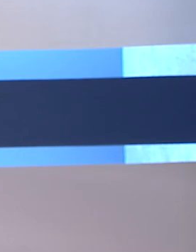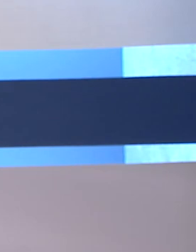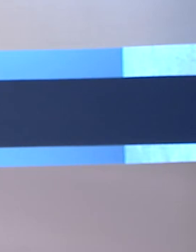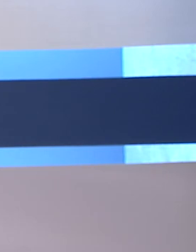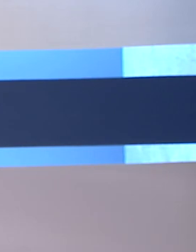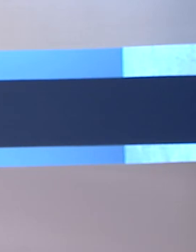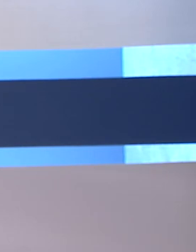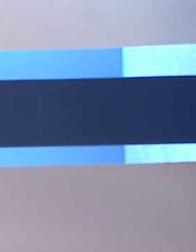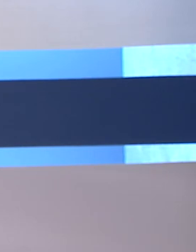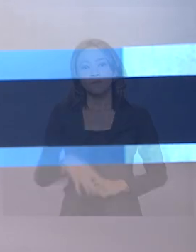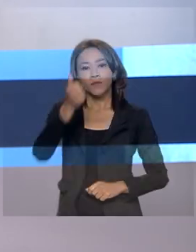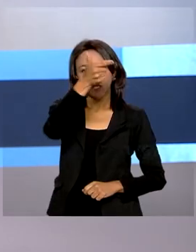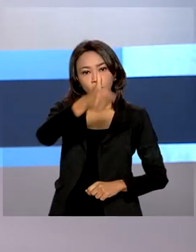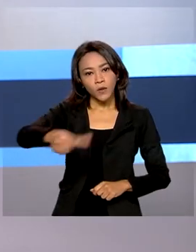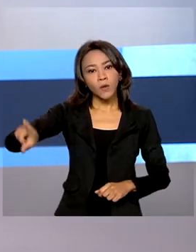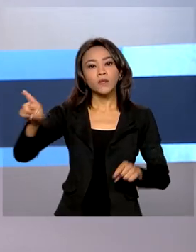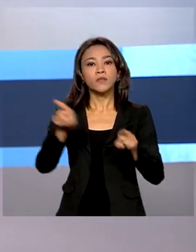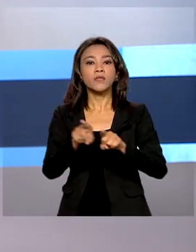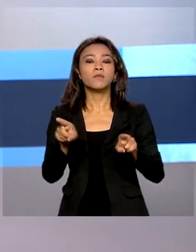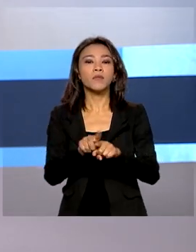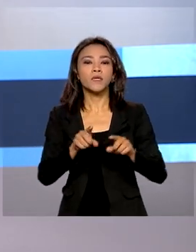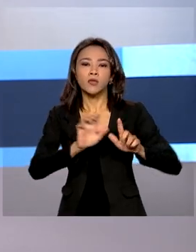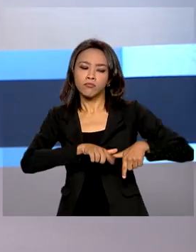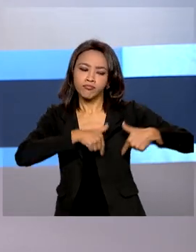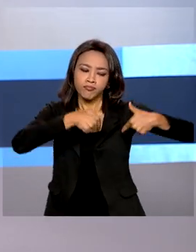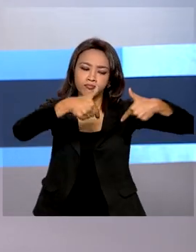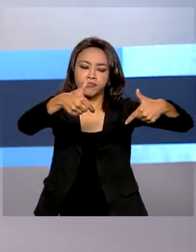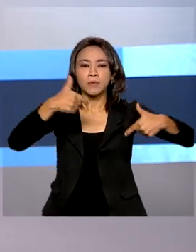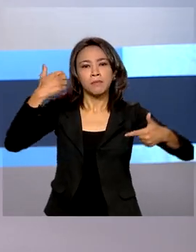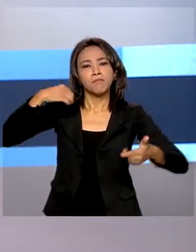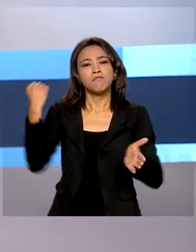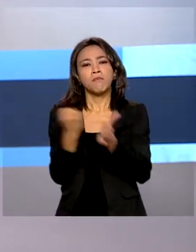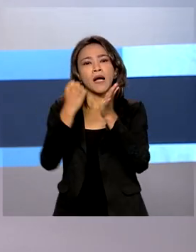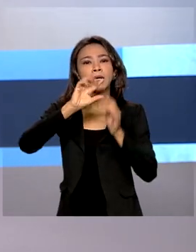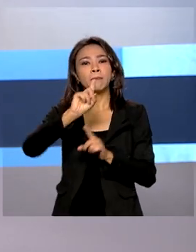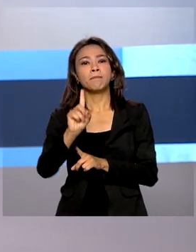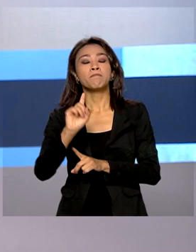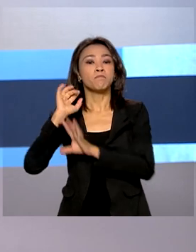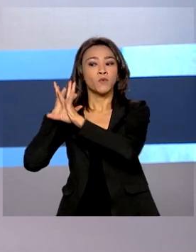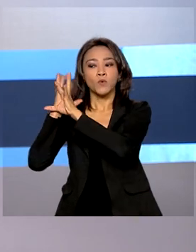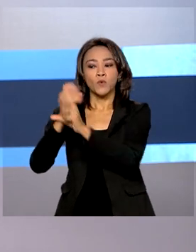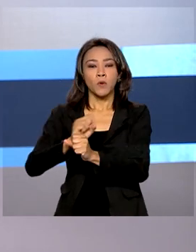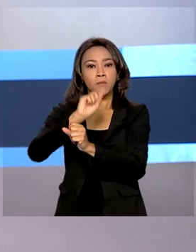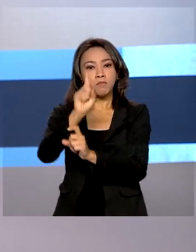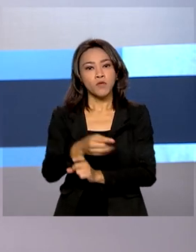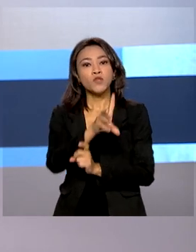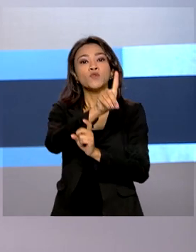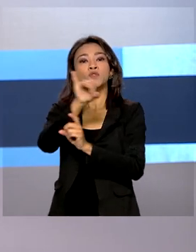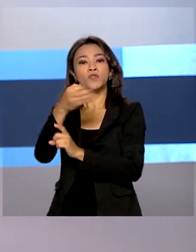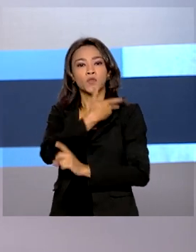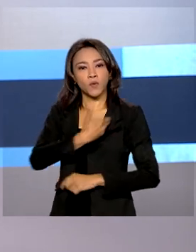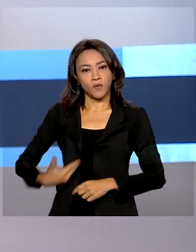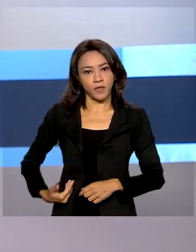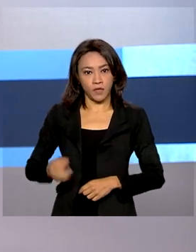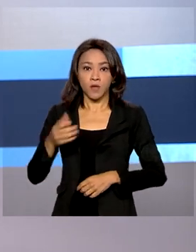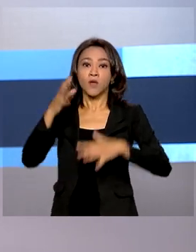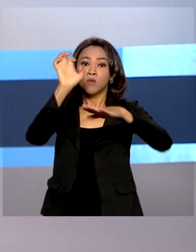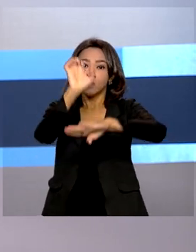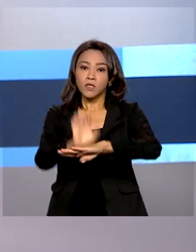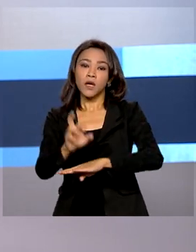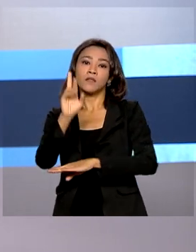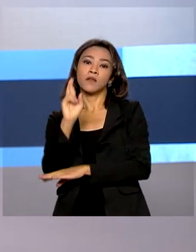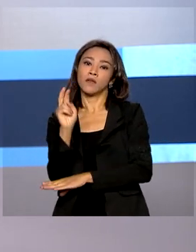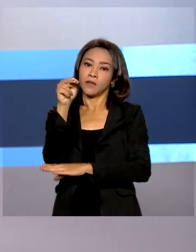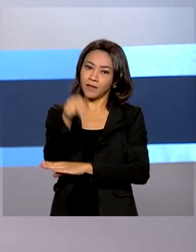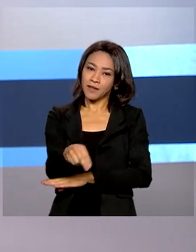E outra ação também marca os mil dias de governo. No interior do Rio Grande do Norte, foi inaugurada a primeira estação de TV